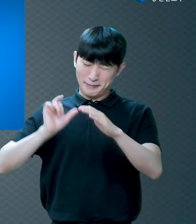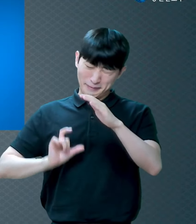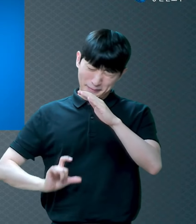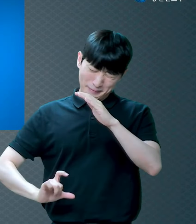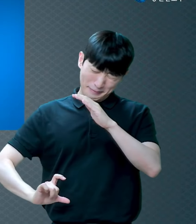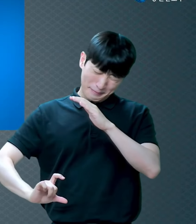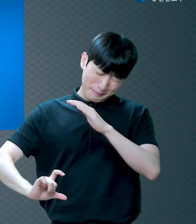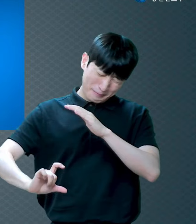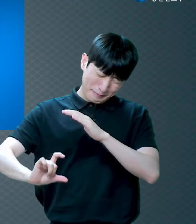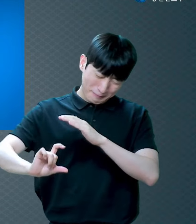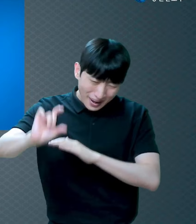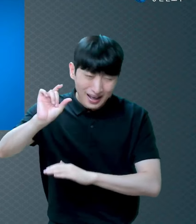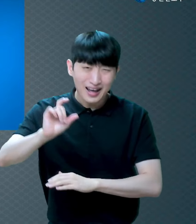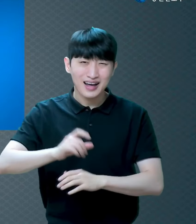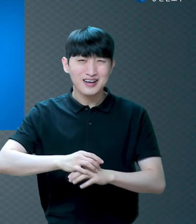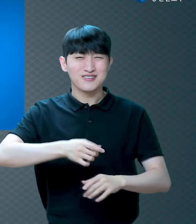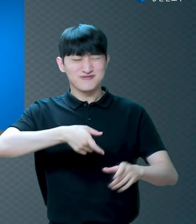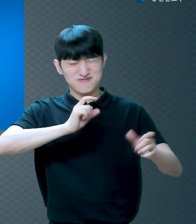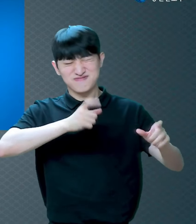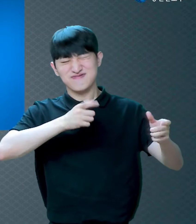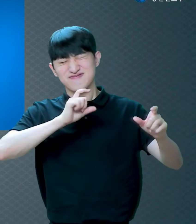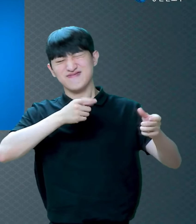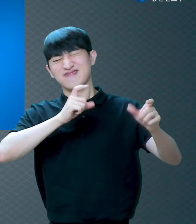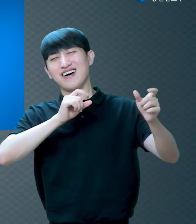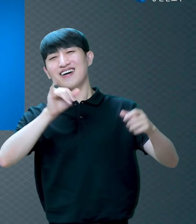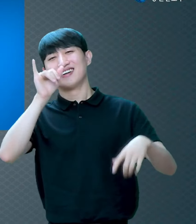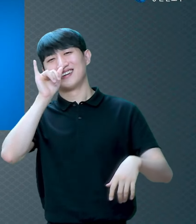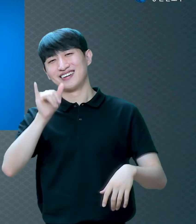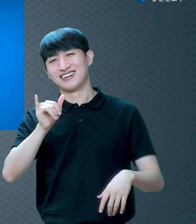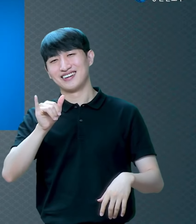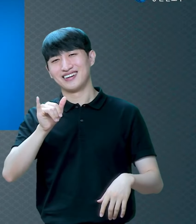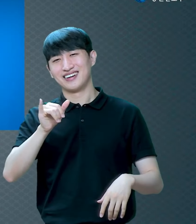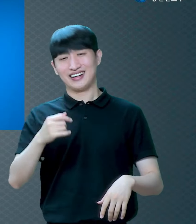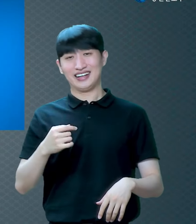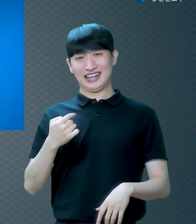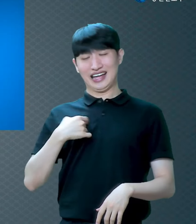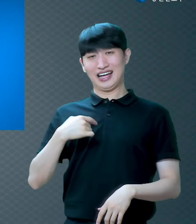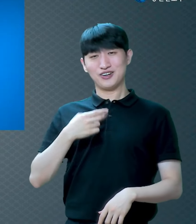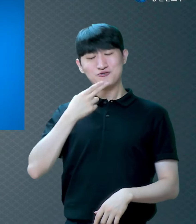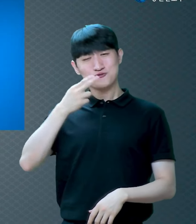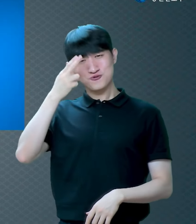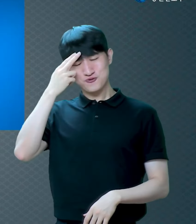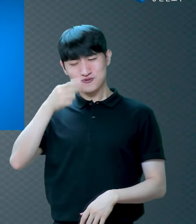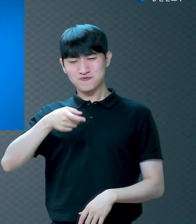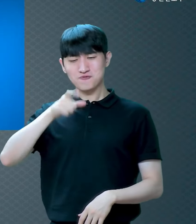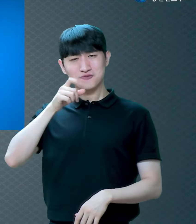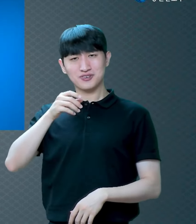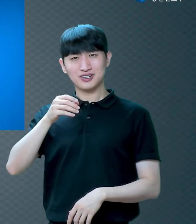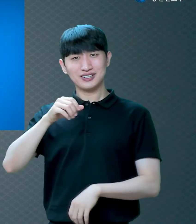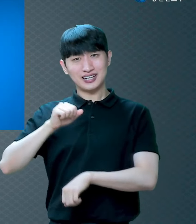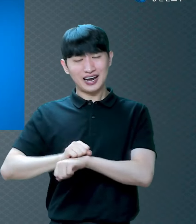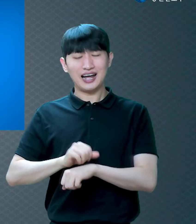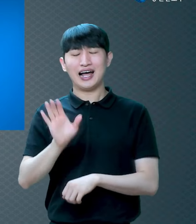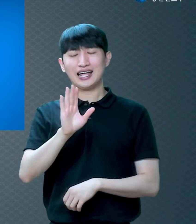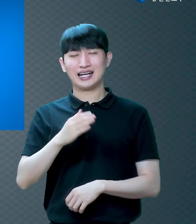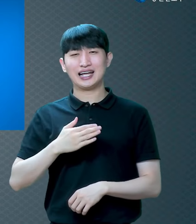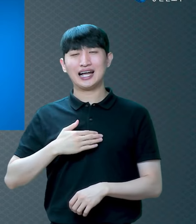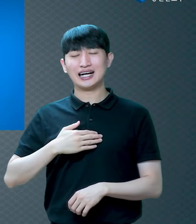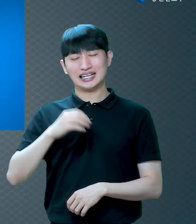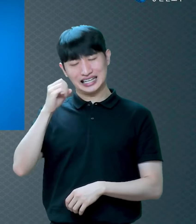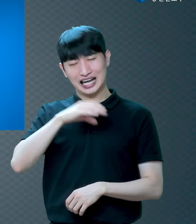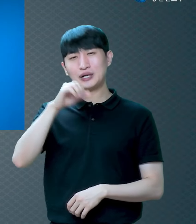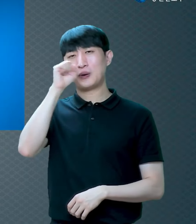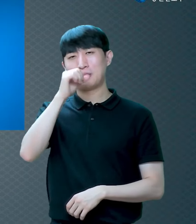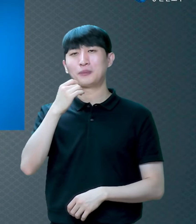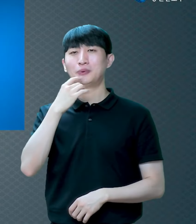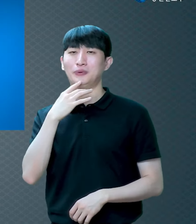제가 얼마나 좋아했냐 저는 술을 그렇게 잘 먹는 사람은 아니었어요 좋아했지 근데